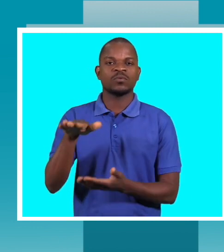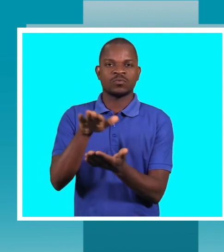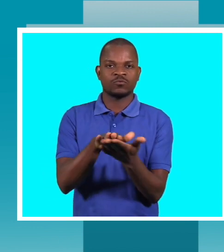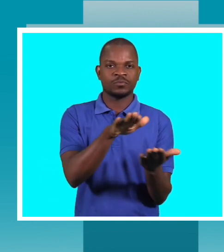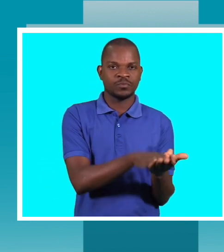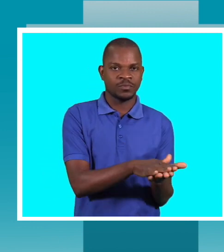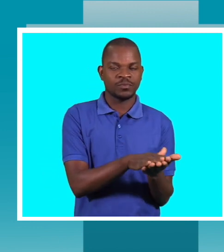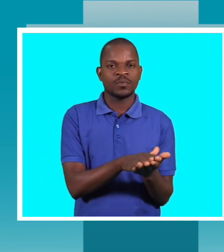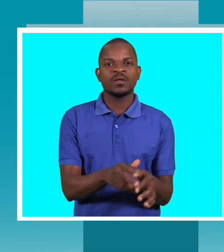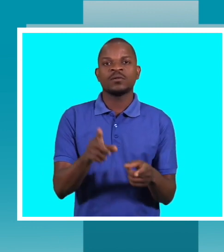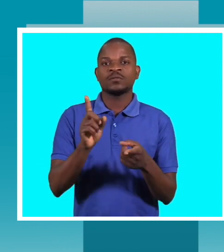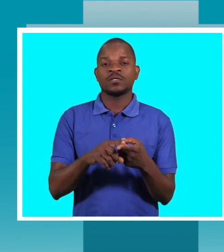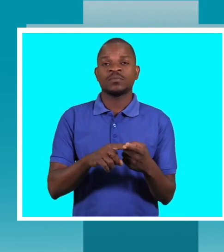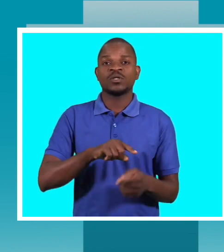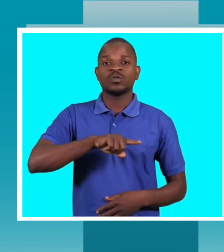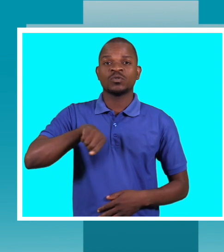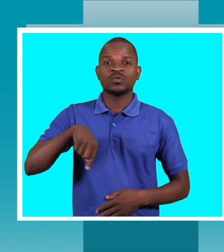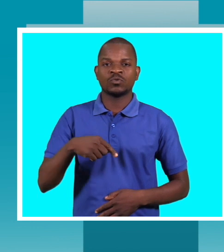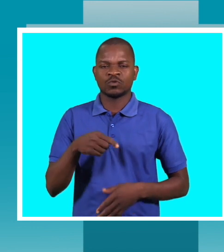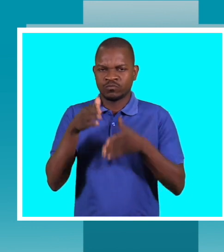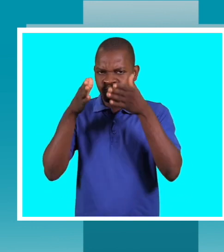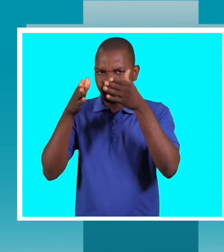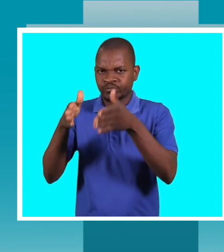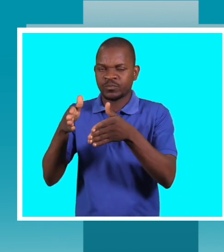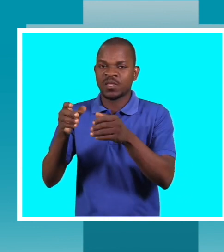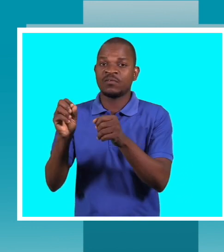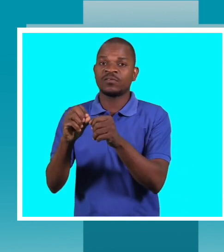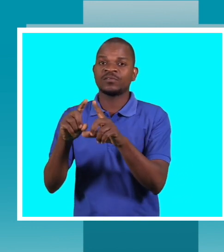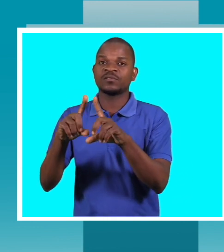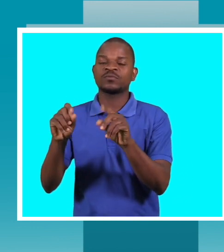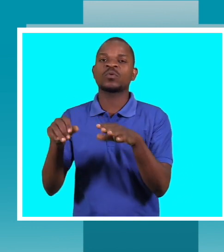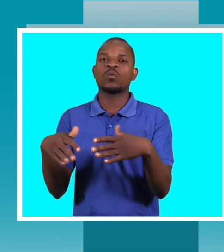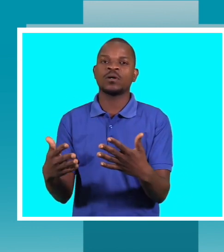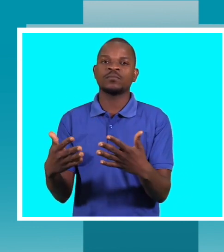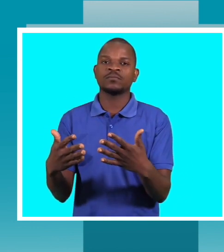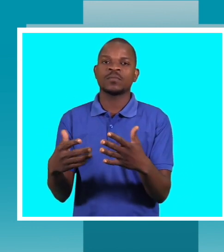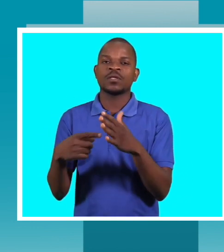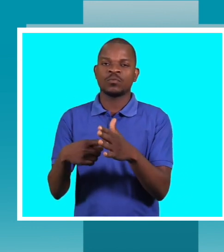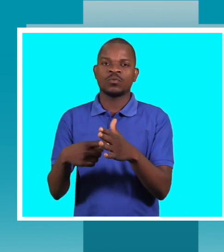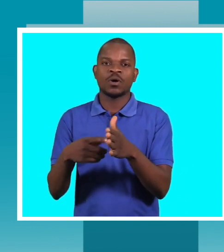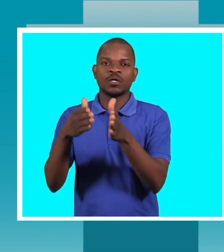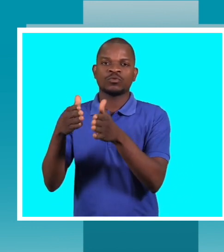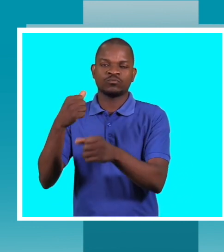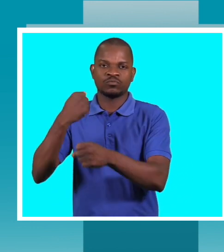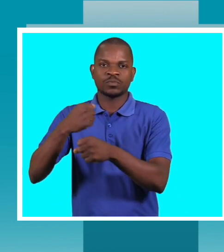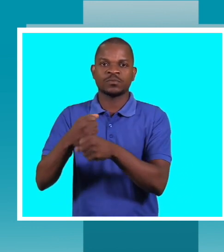a nossa concentração é fazer com que os atores de nível operacional tenham